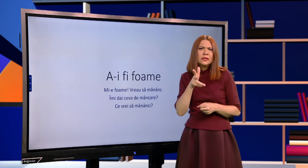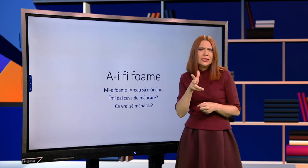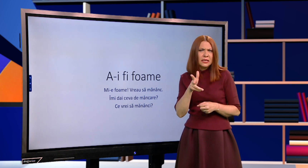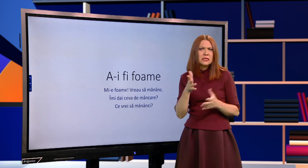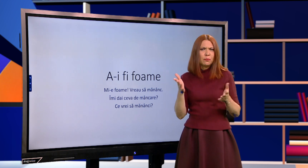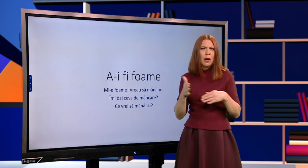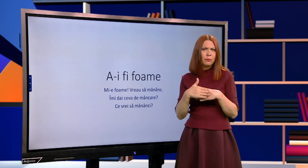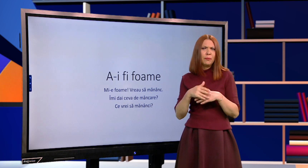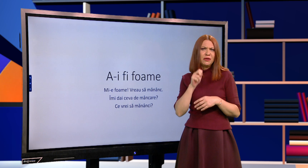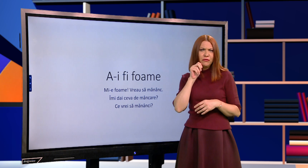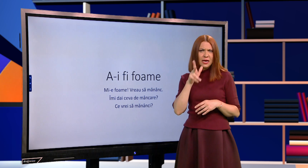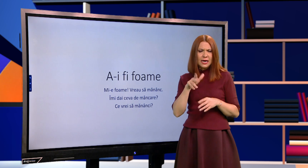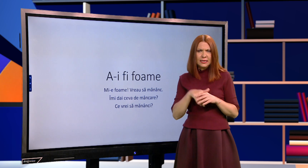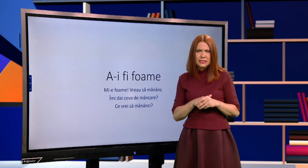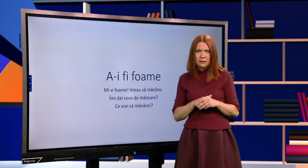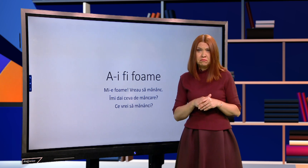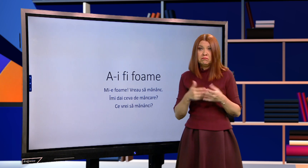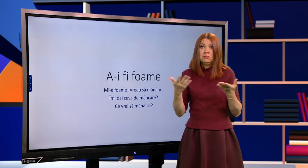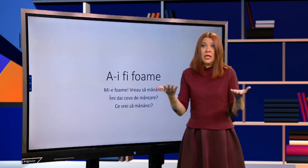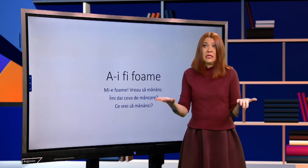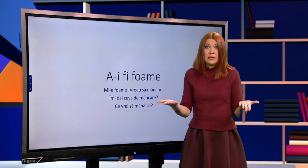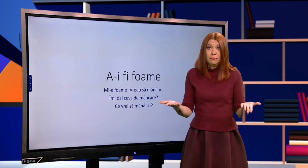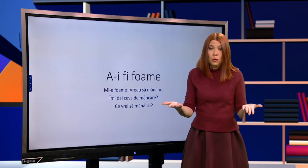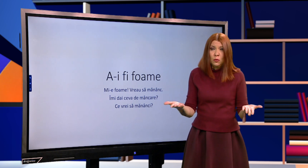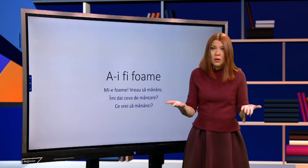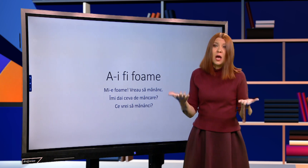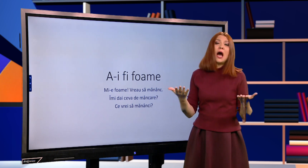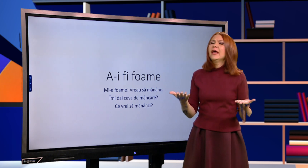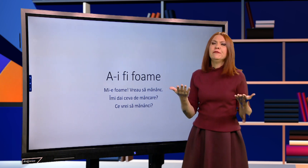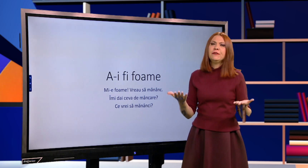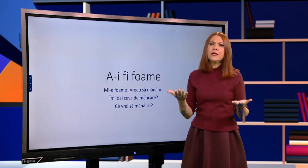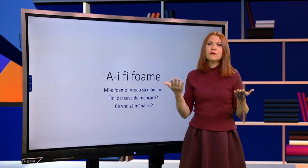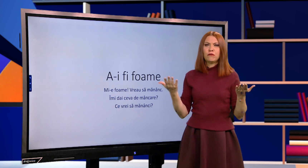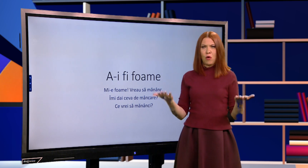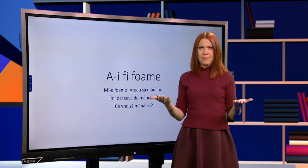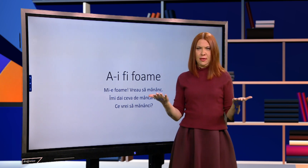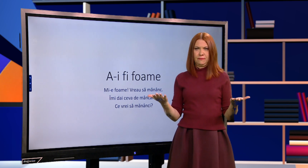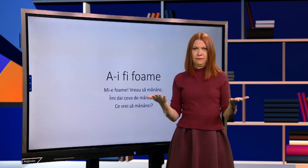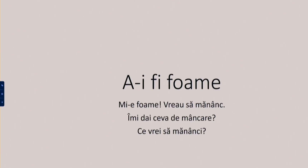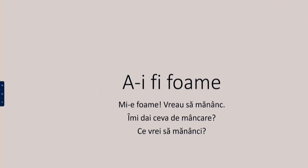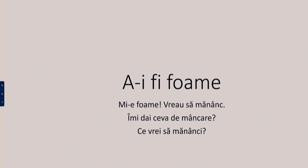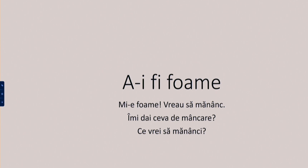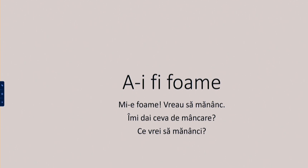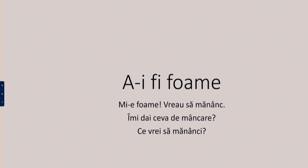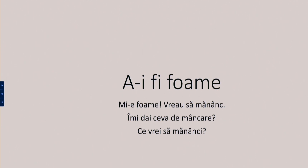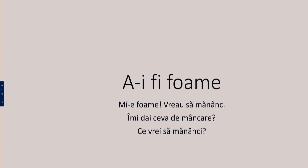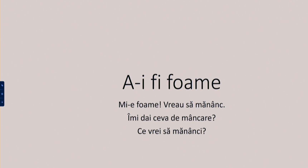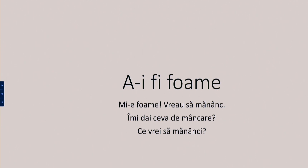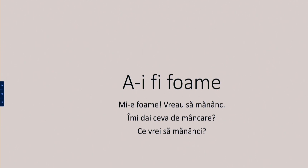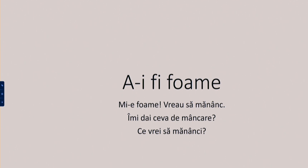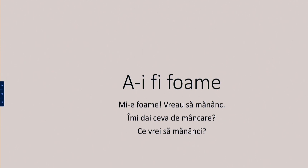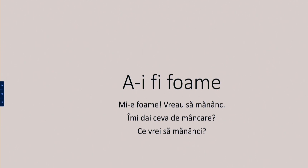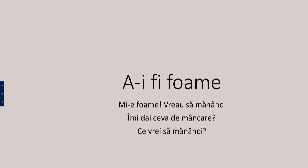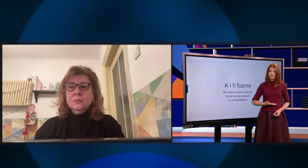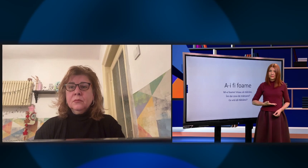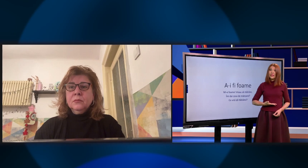destul de des, aproape în fiecare zi. De exemplu, ai fi foame. Ai